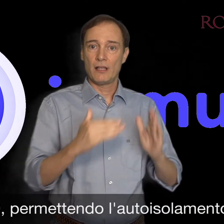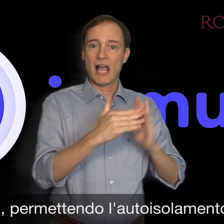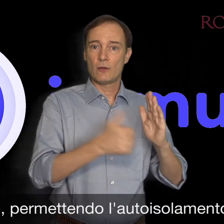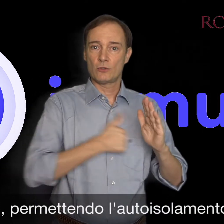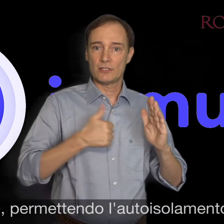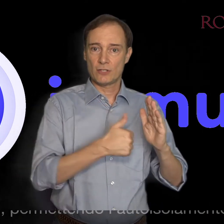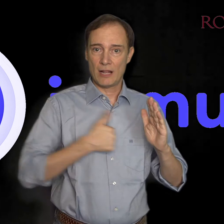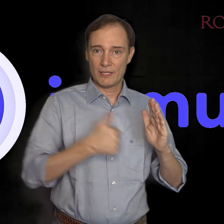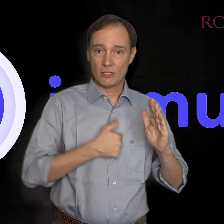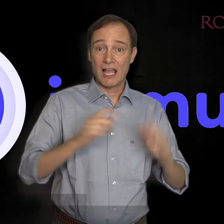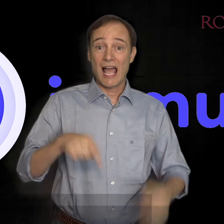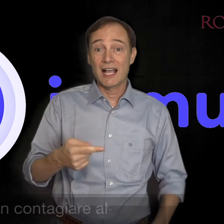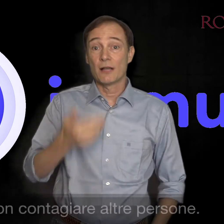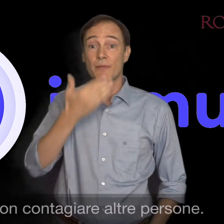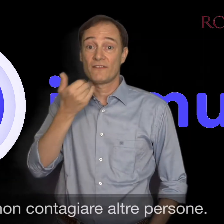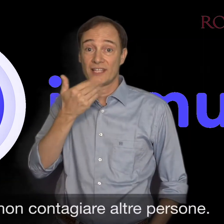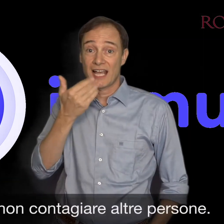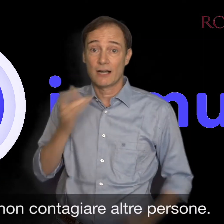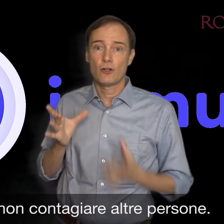non contagiare altre persone.